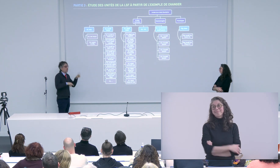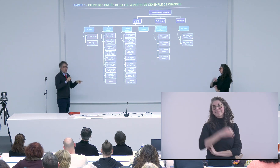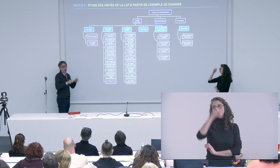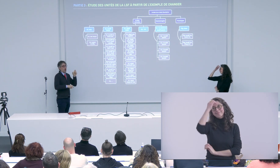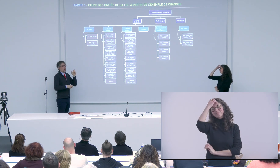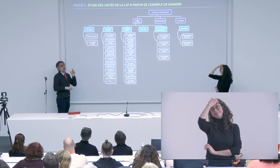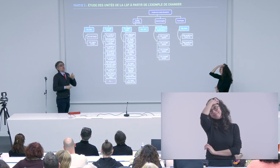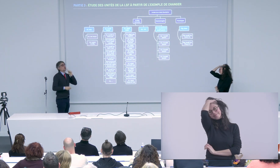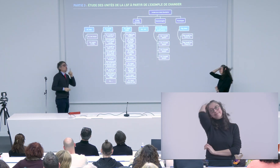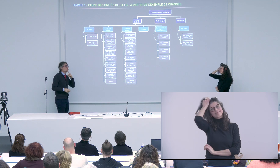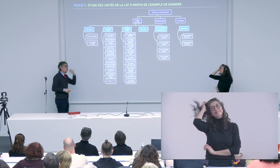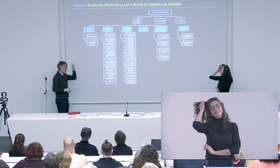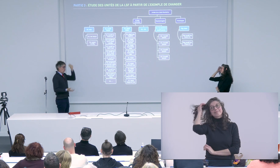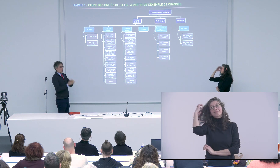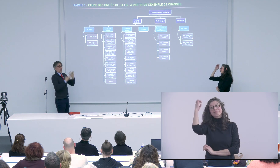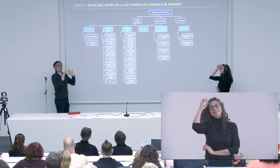pas en rapport avec leur recherche